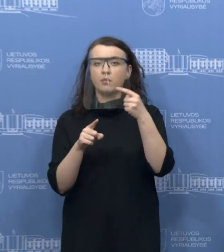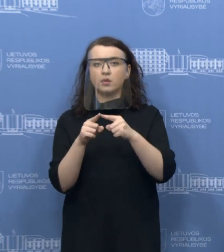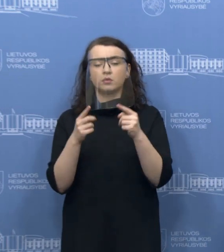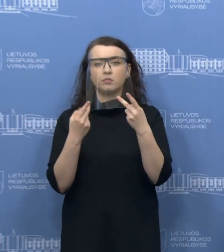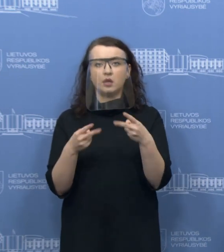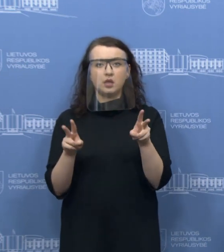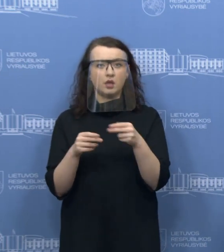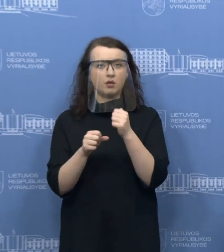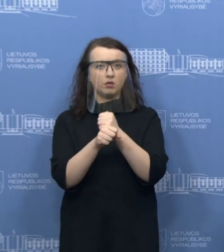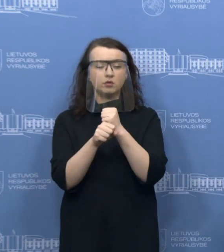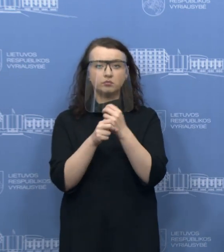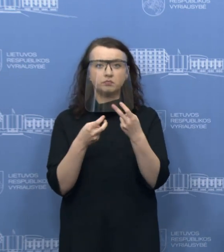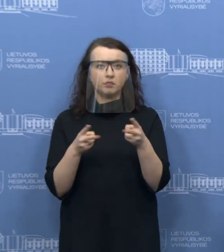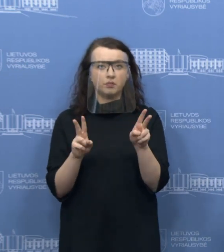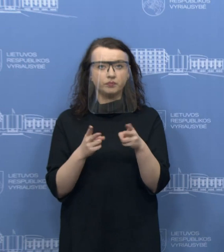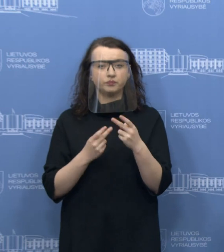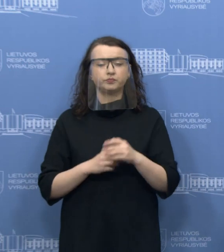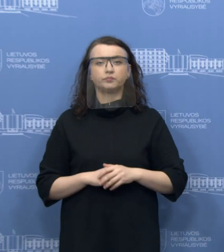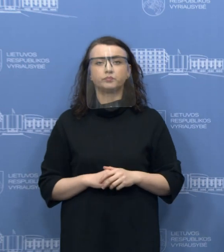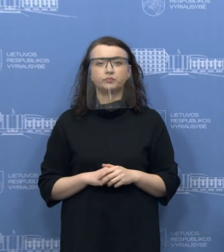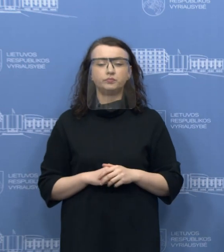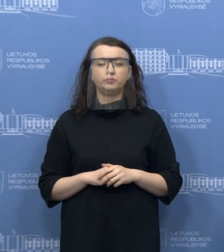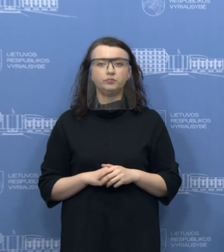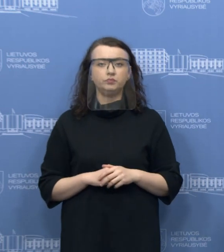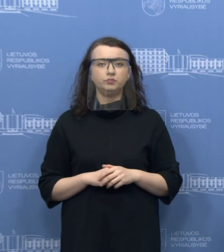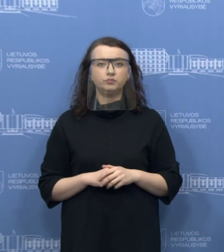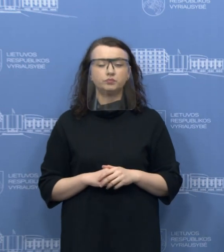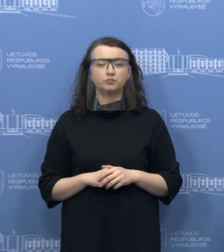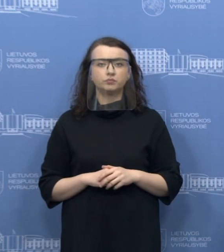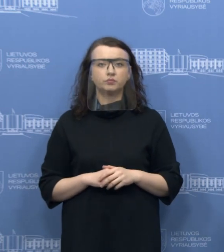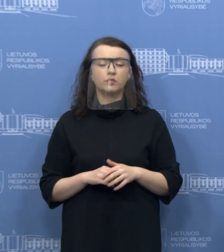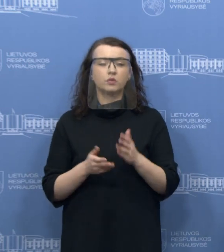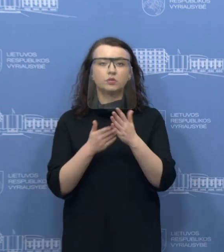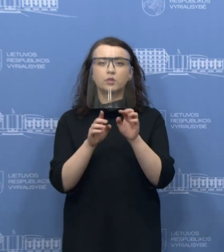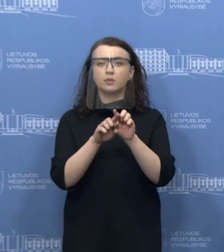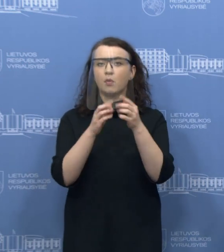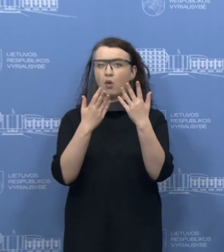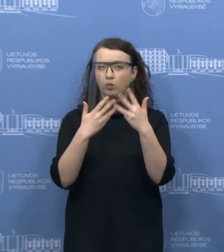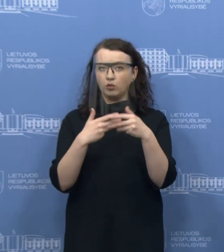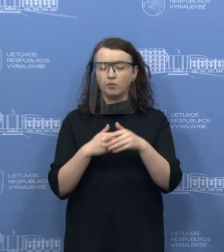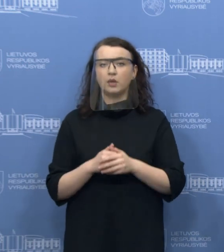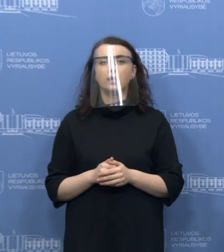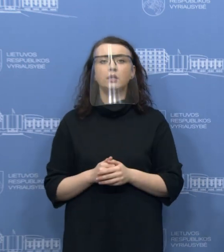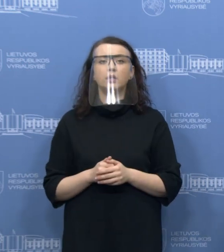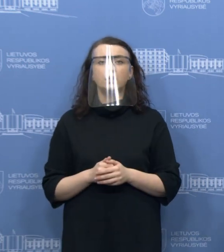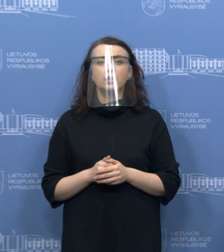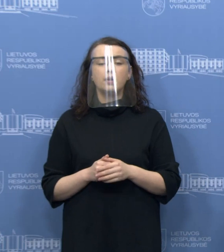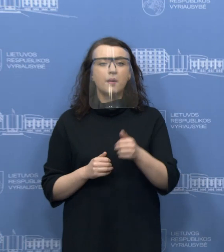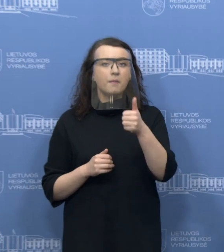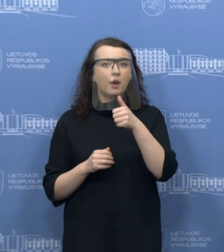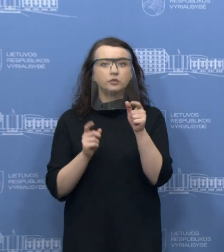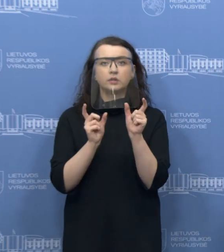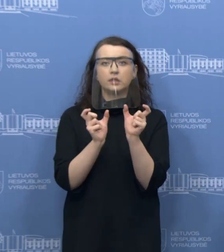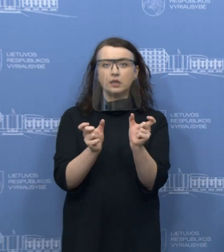mokesčių išieškojimo sustavdymas šioms įmonėms yra taikomos automatiškai. Kas bus pasibaigus